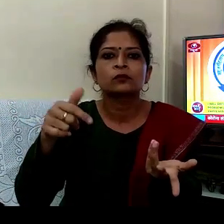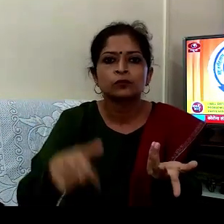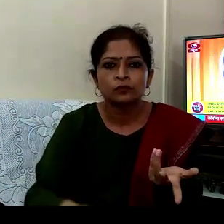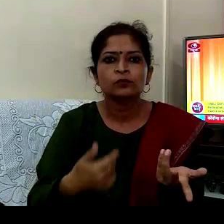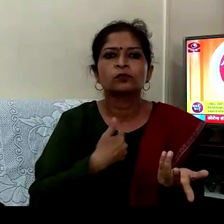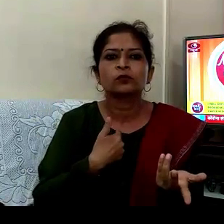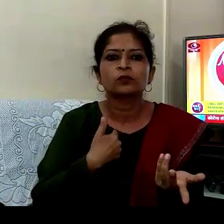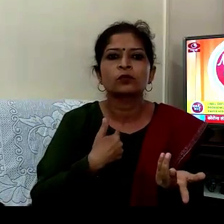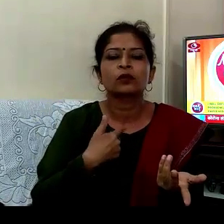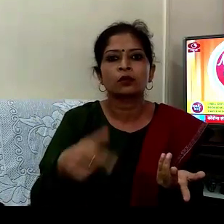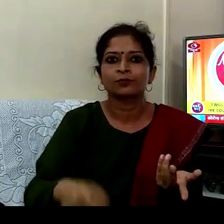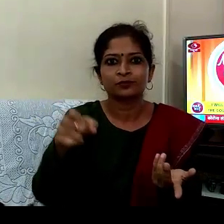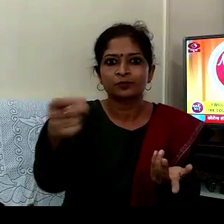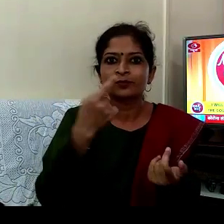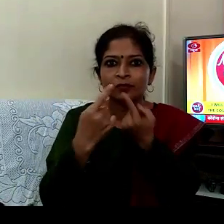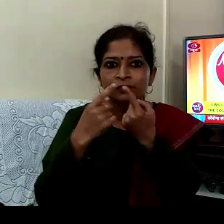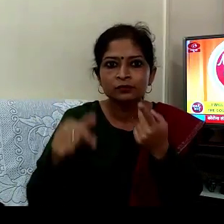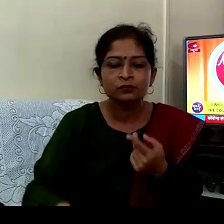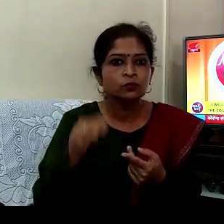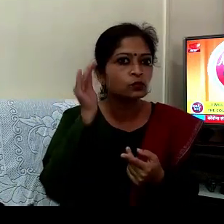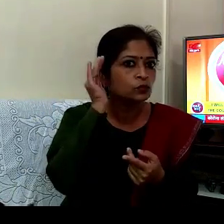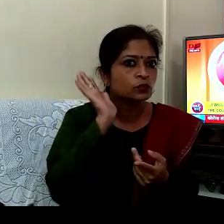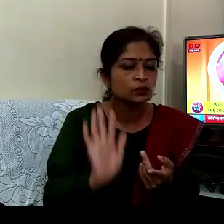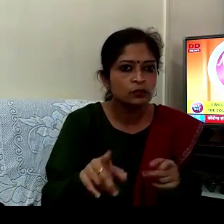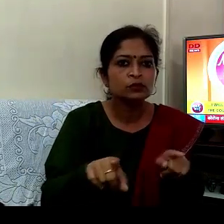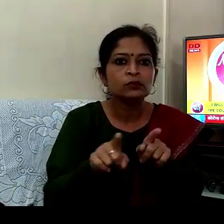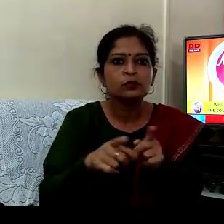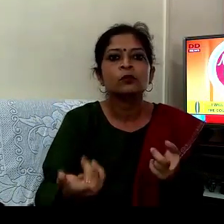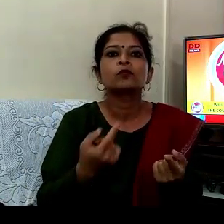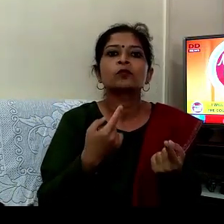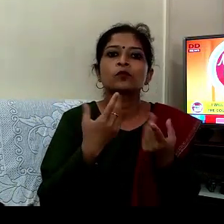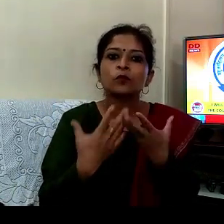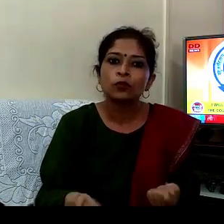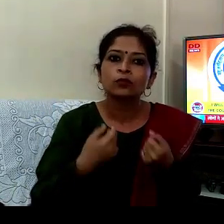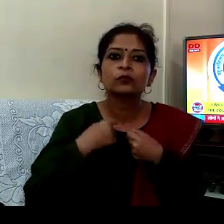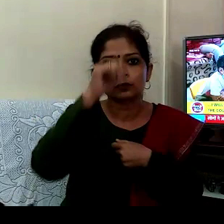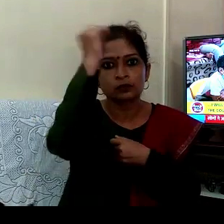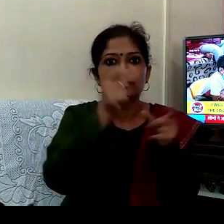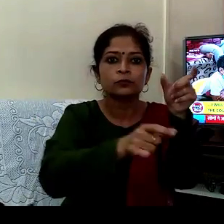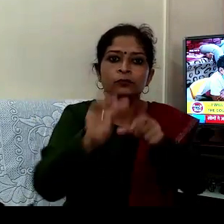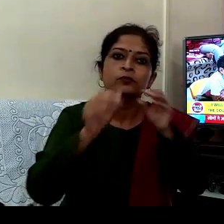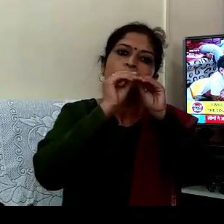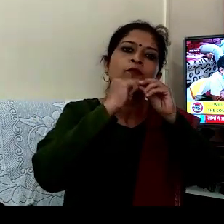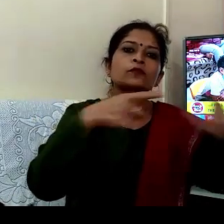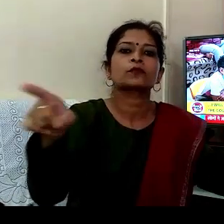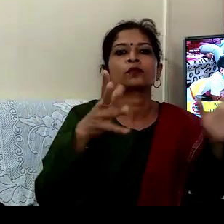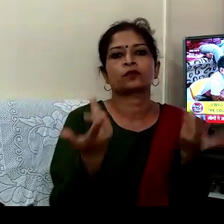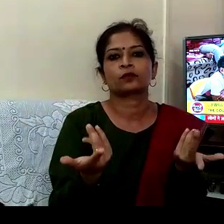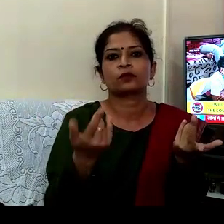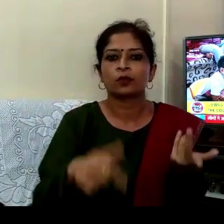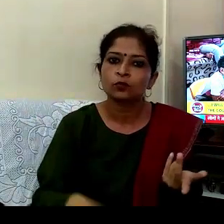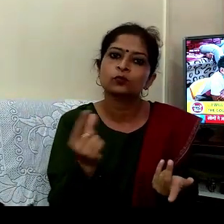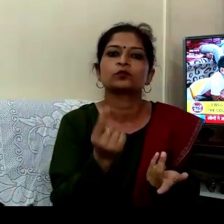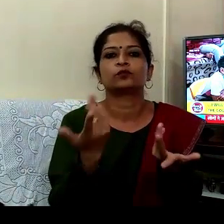آپ کی بات سنکر کے اگر کوئی چیزیں دیش کو بتانے جیسی ہوگی تو میں اس کا اپیوک کروں گا